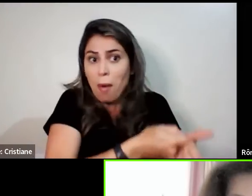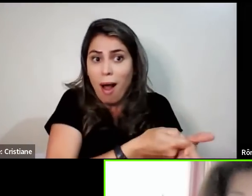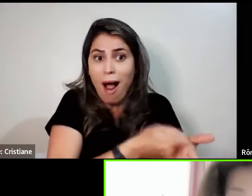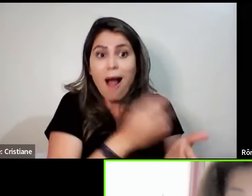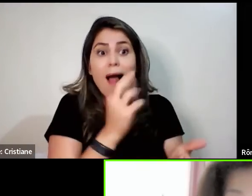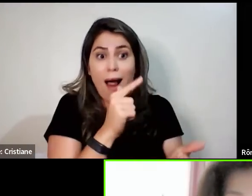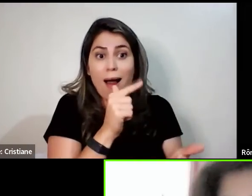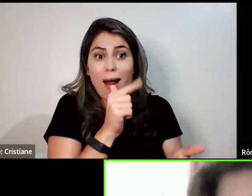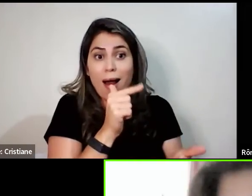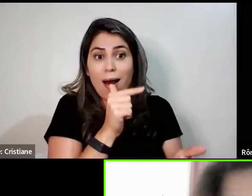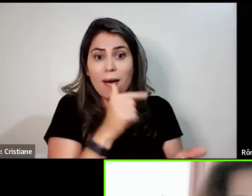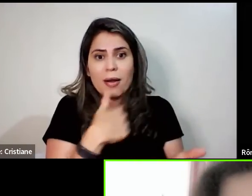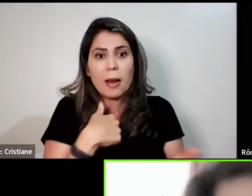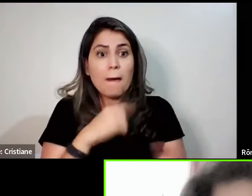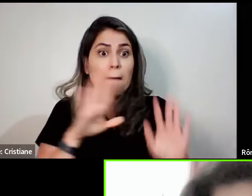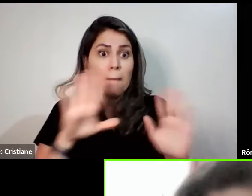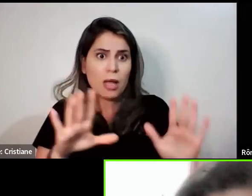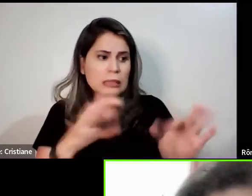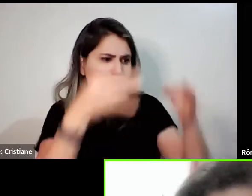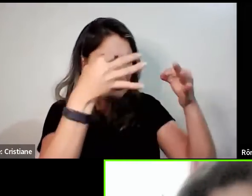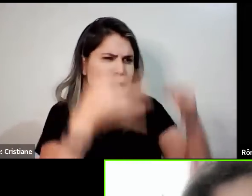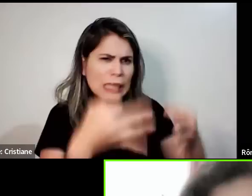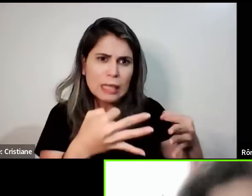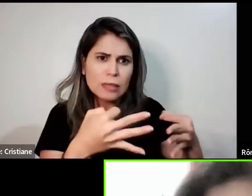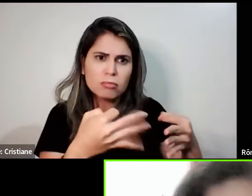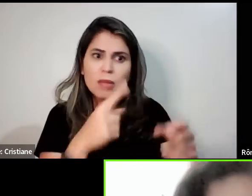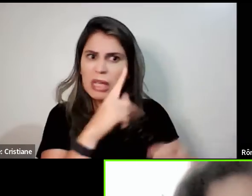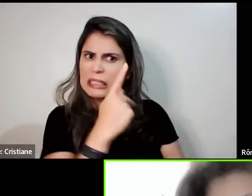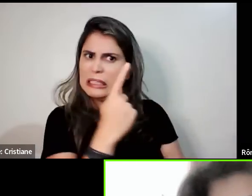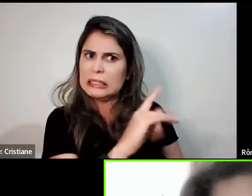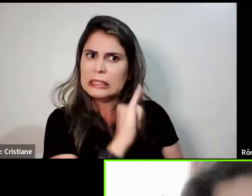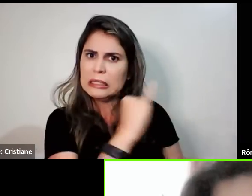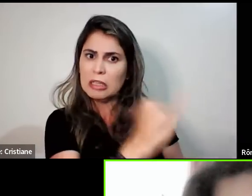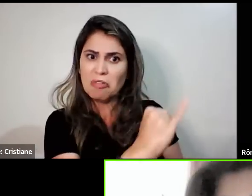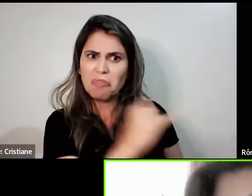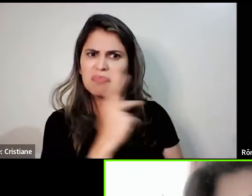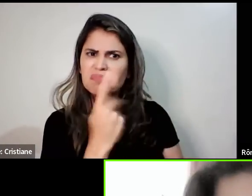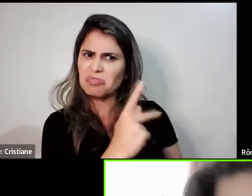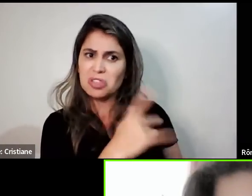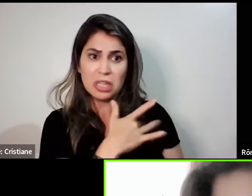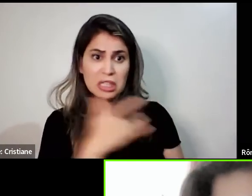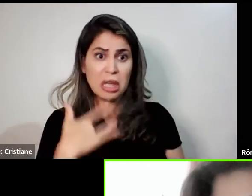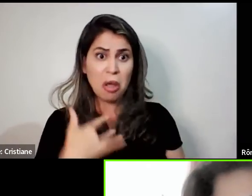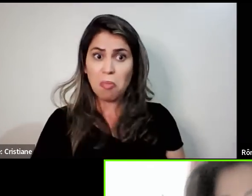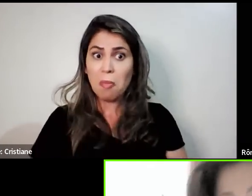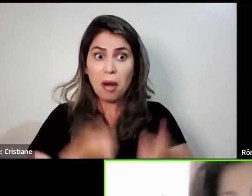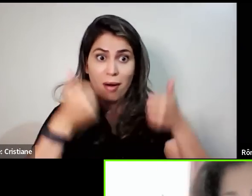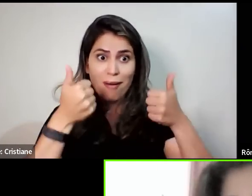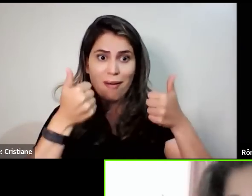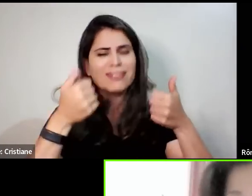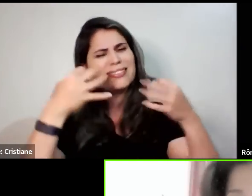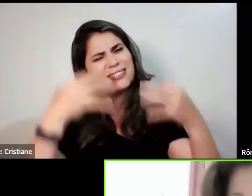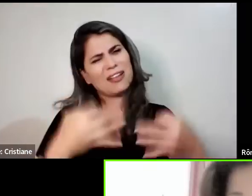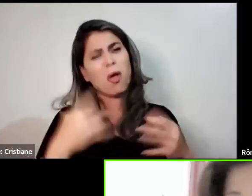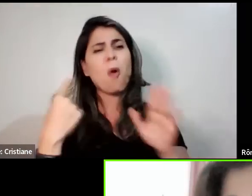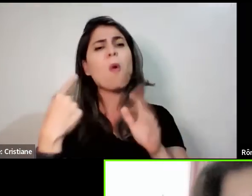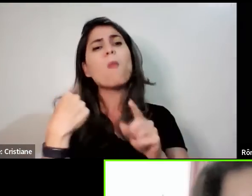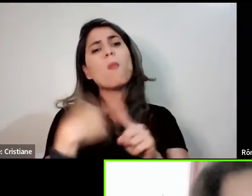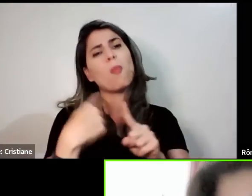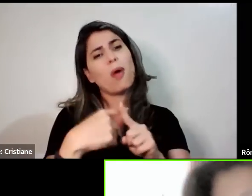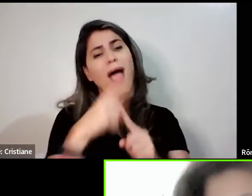Se bem no Trolcé, mal não vai fazer. Isso eu tenho certeza, porque a água é de Deus. Ele criou a água,